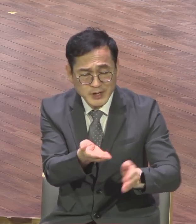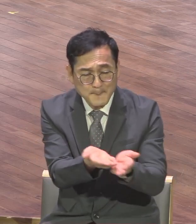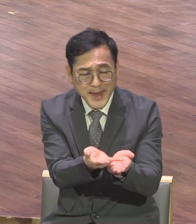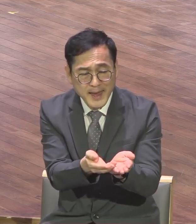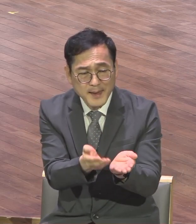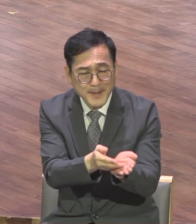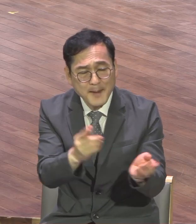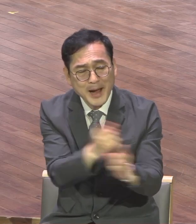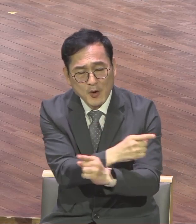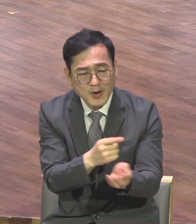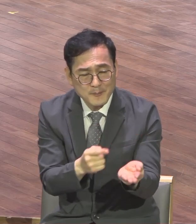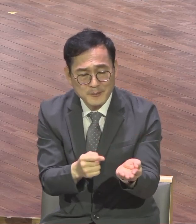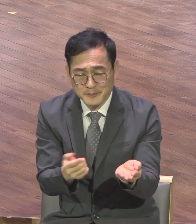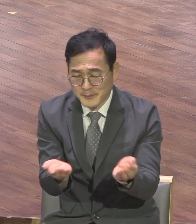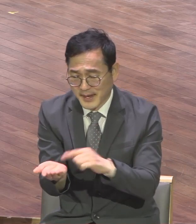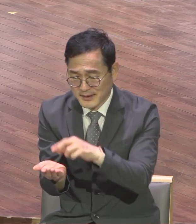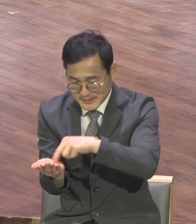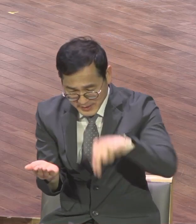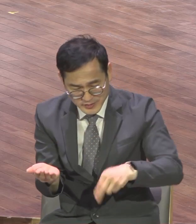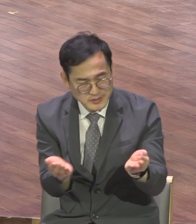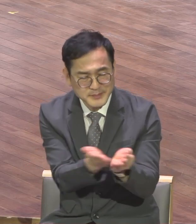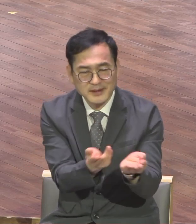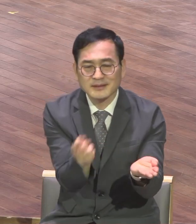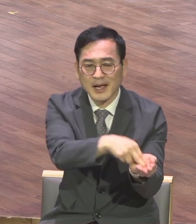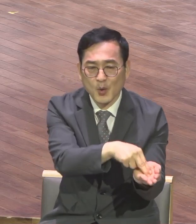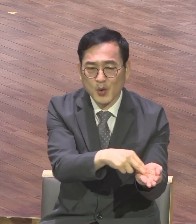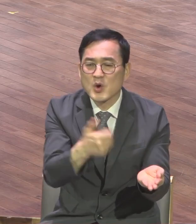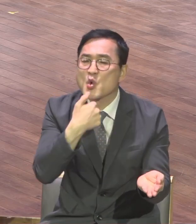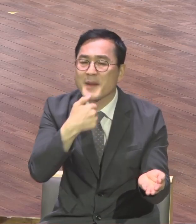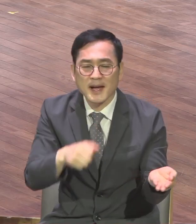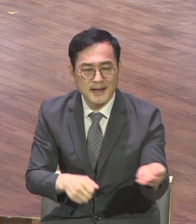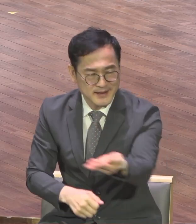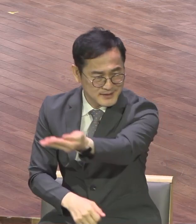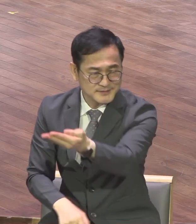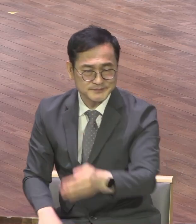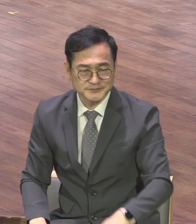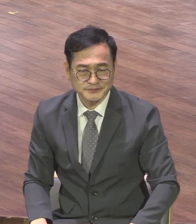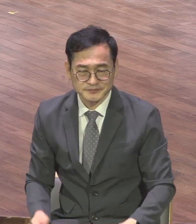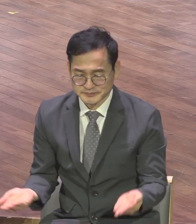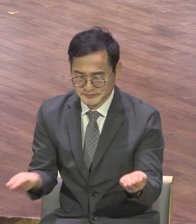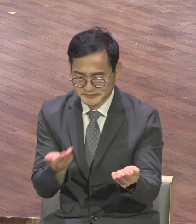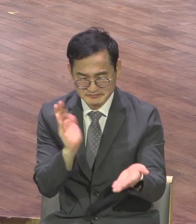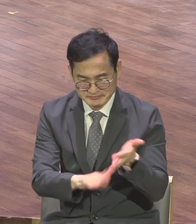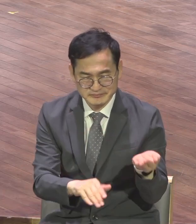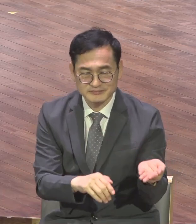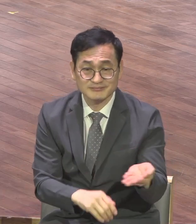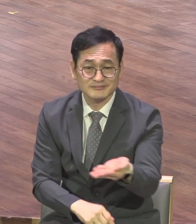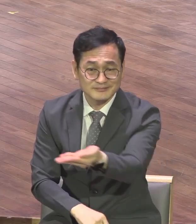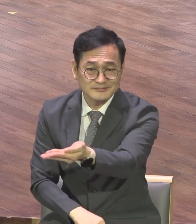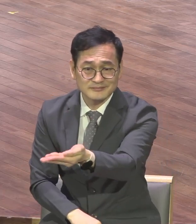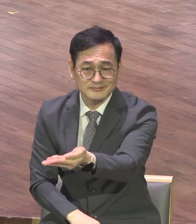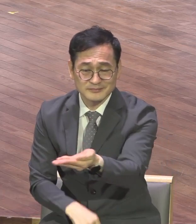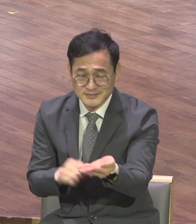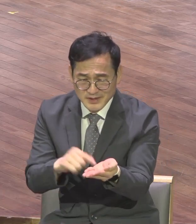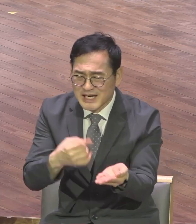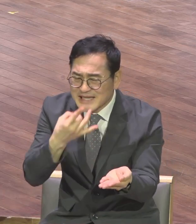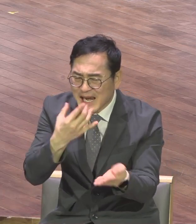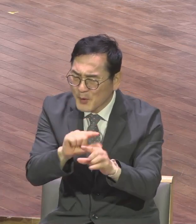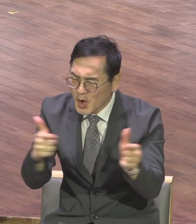이 선박은 이집트의 알렉산드리아와 로마를 향하는 공물 운반선이에요 공물